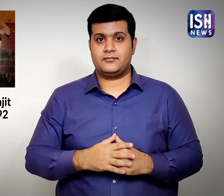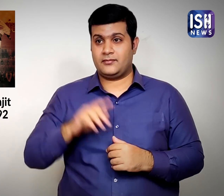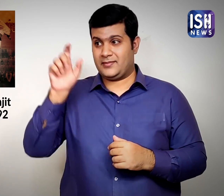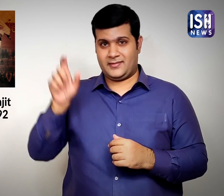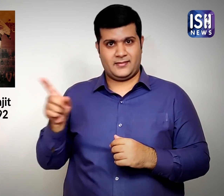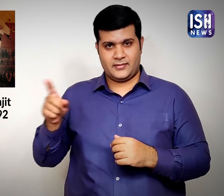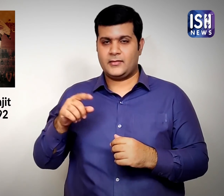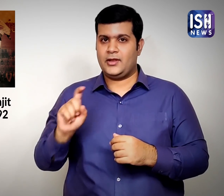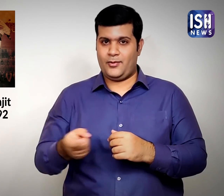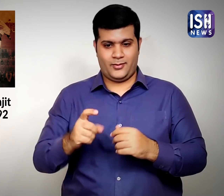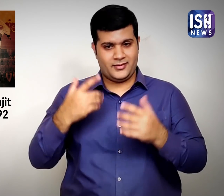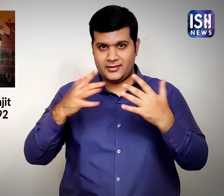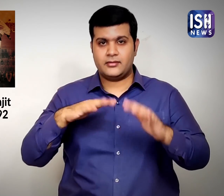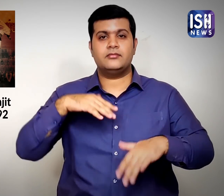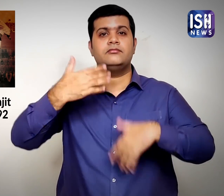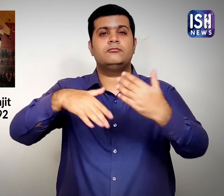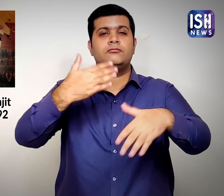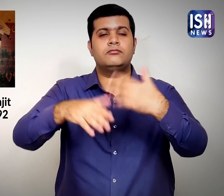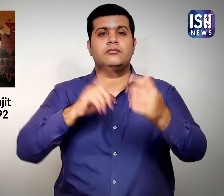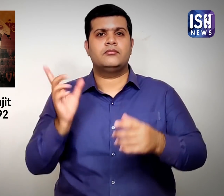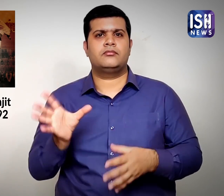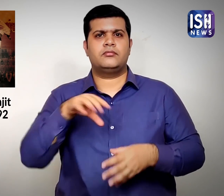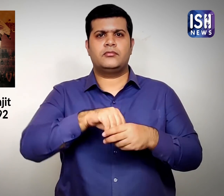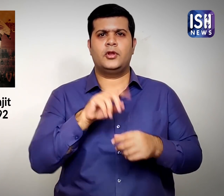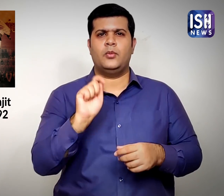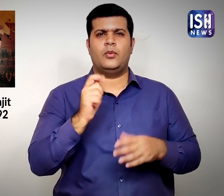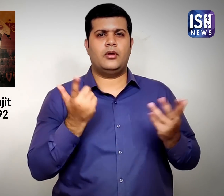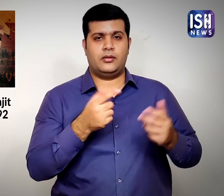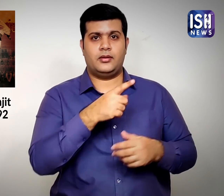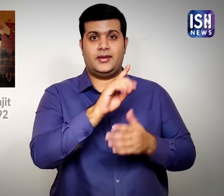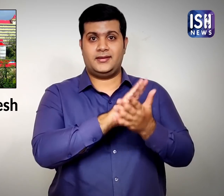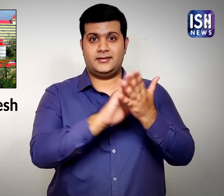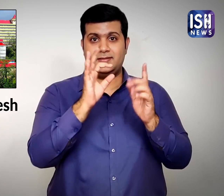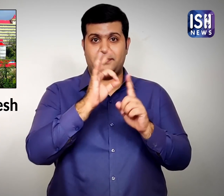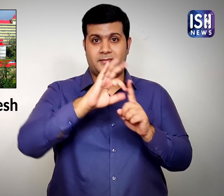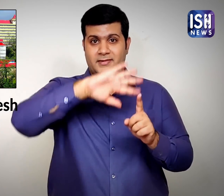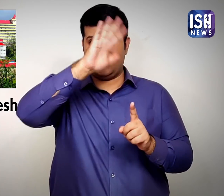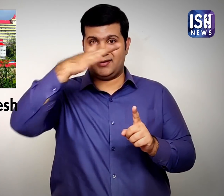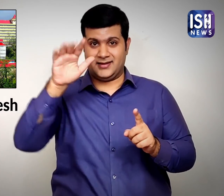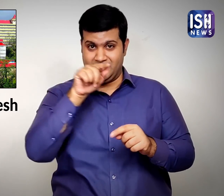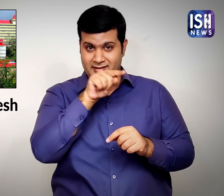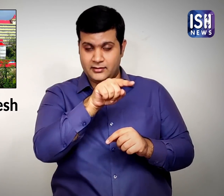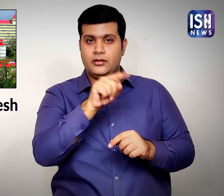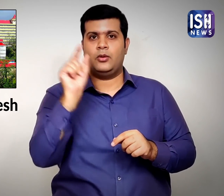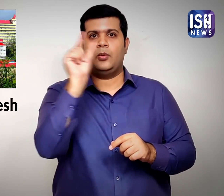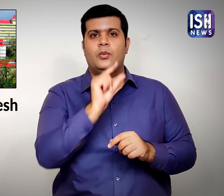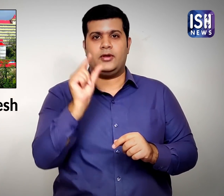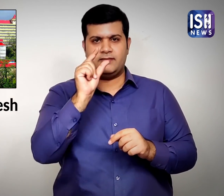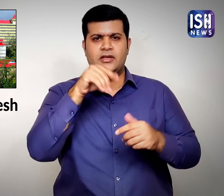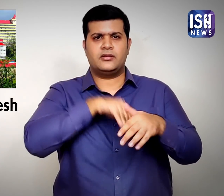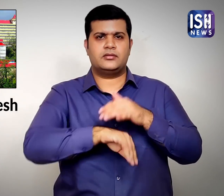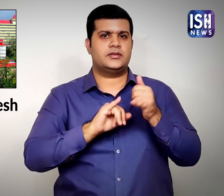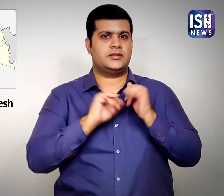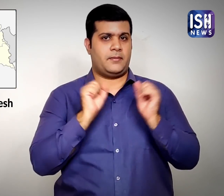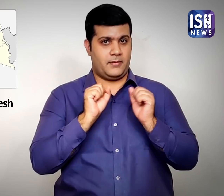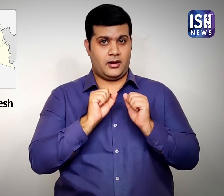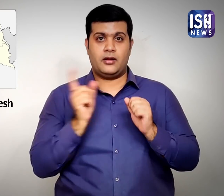उन्होंने शिमला में हिमाचल प्रदेश विश्वविद्यालाई में शारिरिक शिक्षावे बाग के निदेशक के रूप में भी काम किया